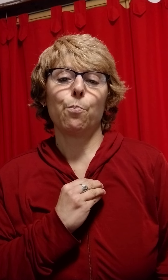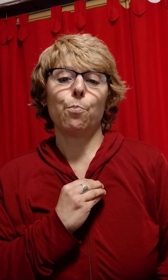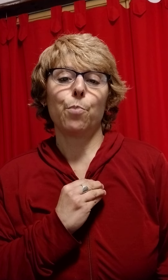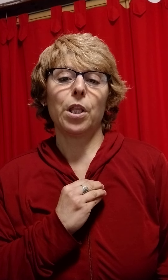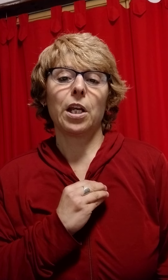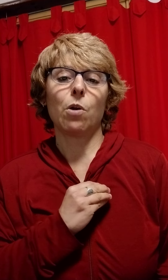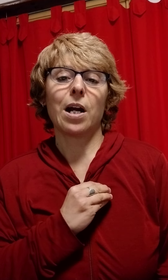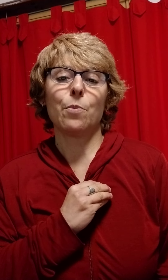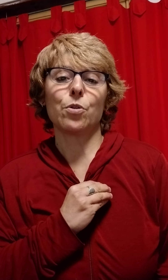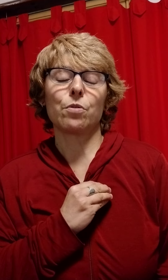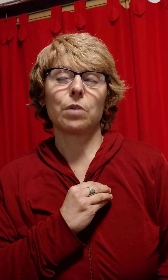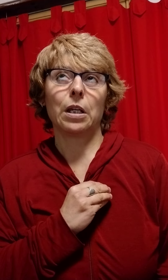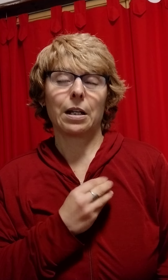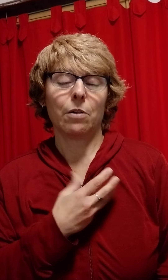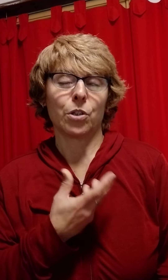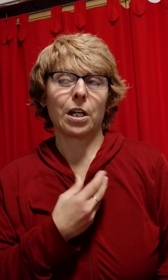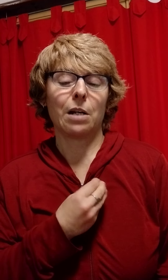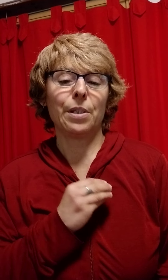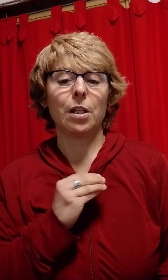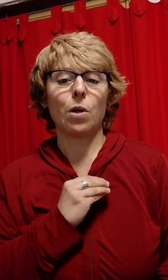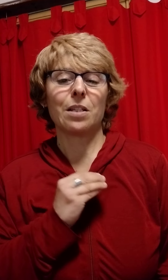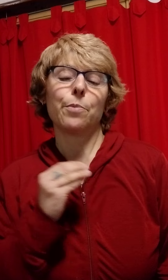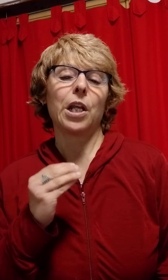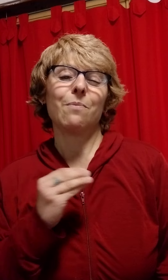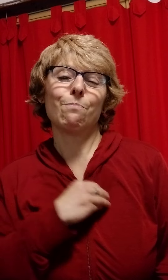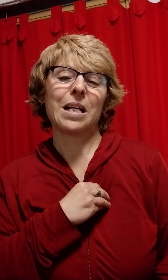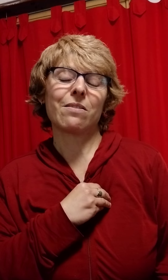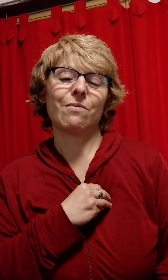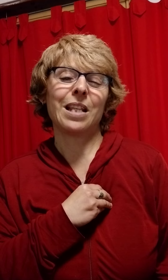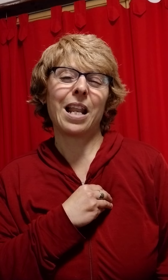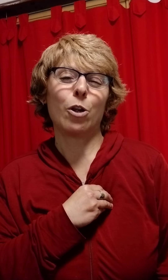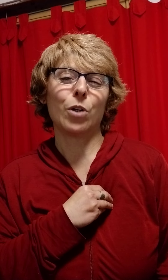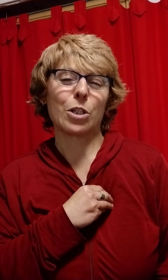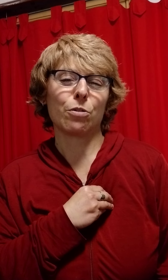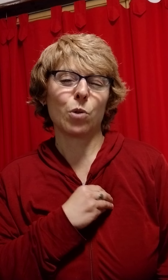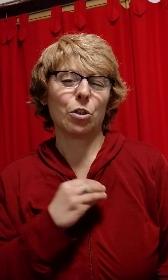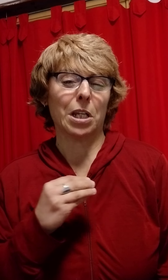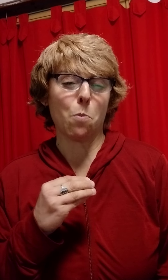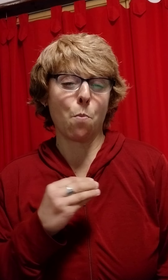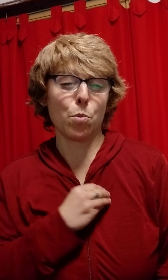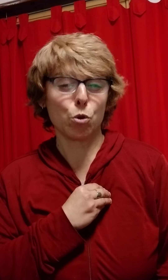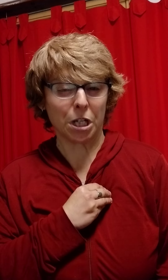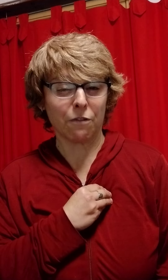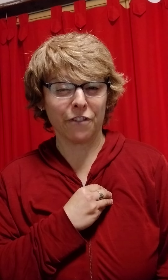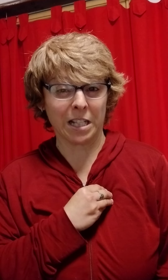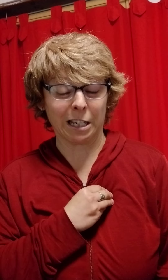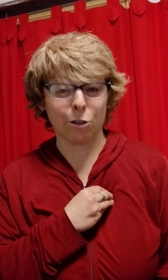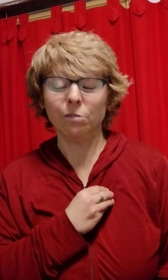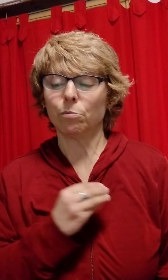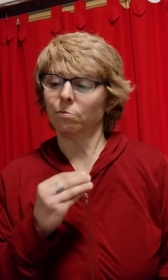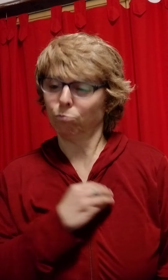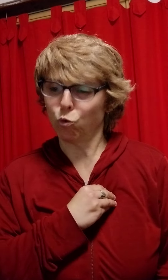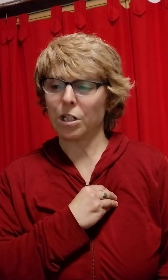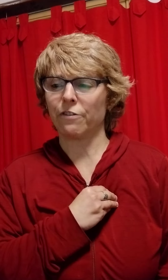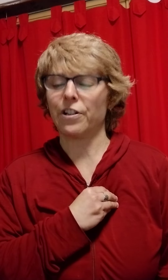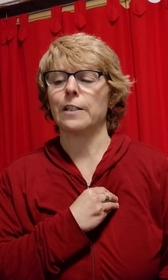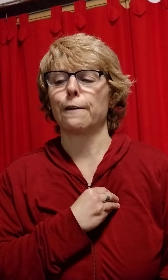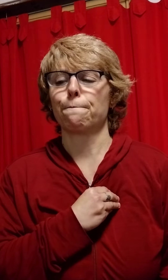Puede que lo hagamos, o sea, generalmente lo hacen por ahí más del lado del corazón, cuando tenemos mucha confianza, ¿no? Mucha confianza.